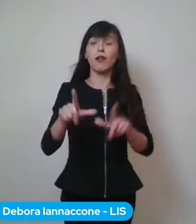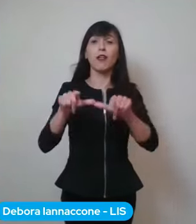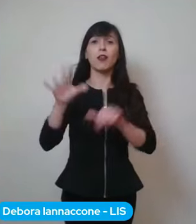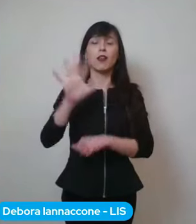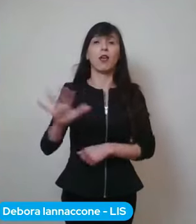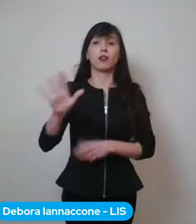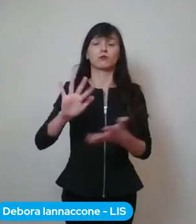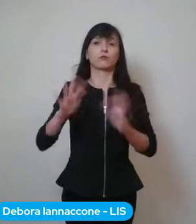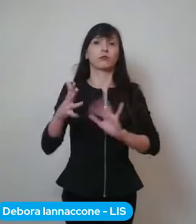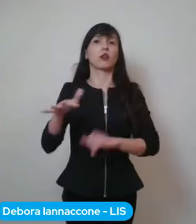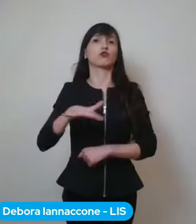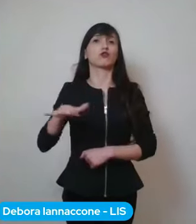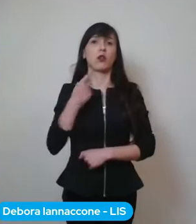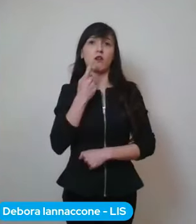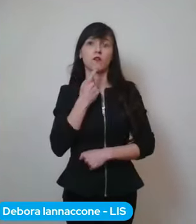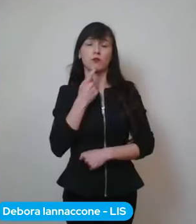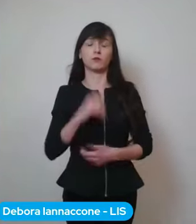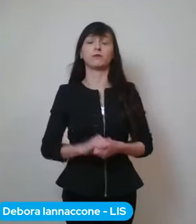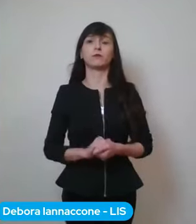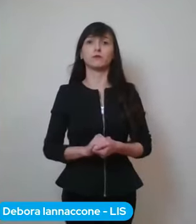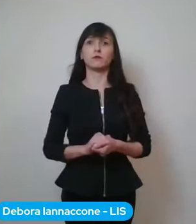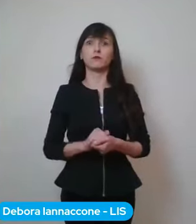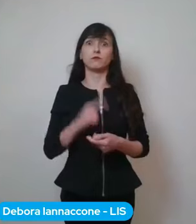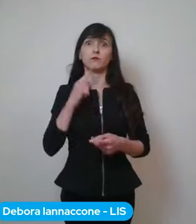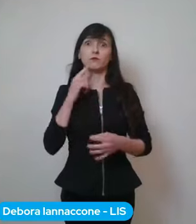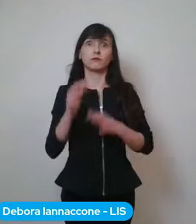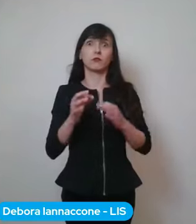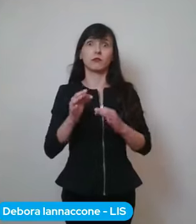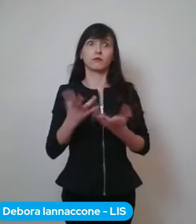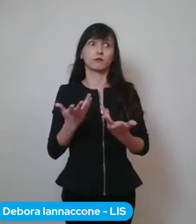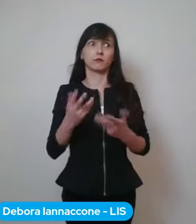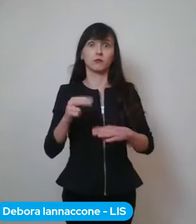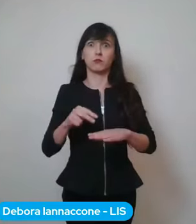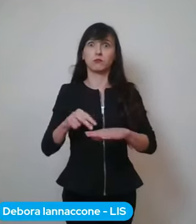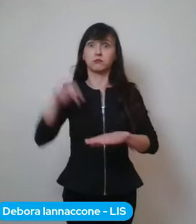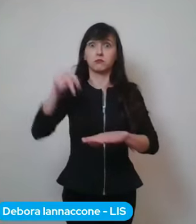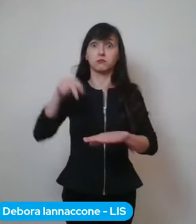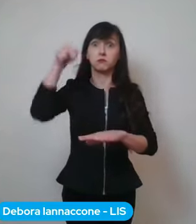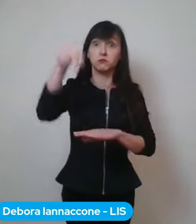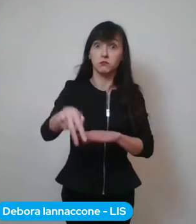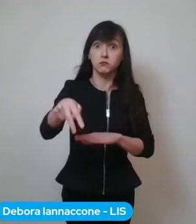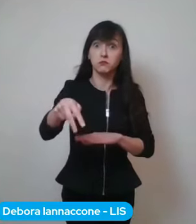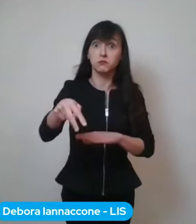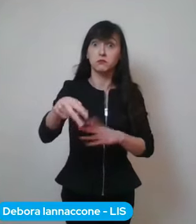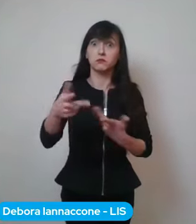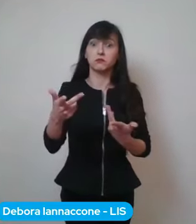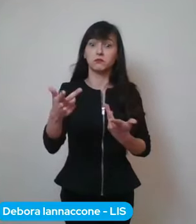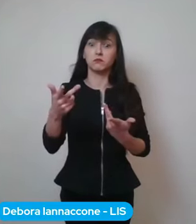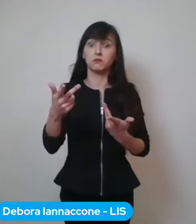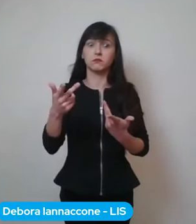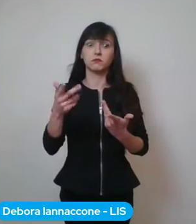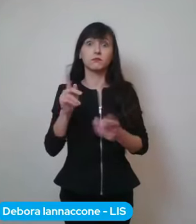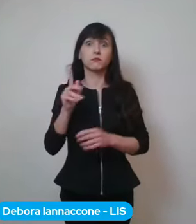rossa. Quindi facciamo un doppio salto di fatto, passiamo dalla zona gialla